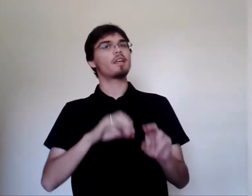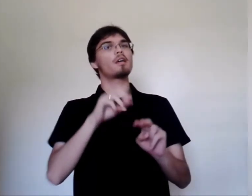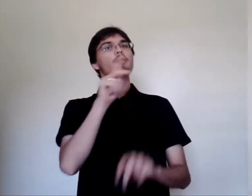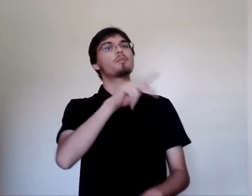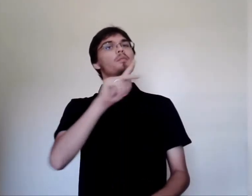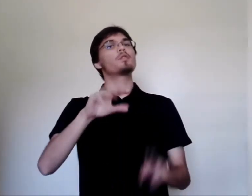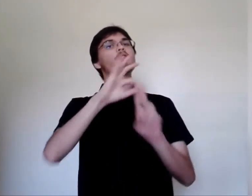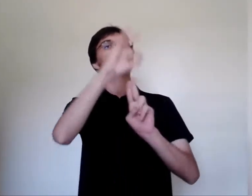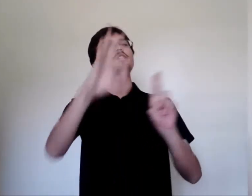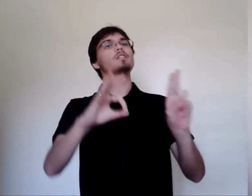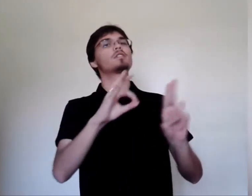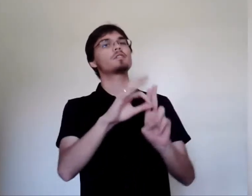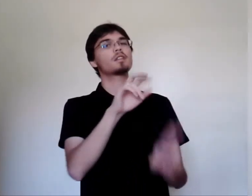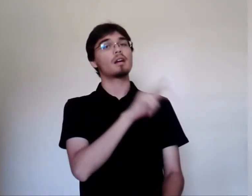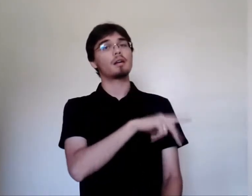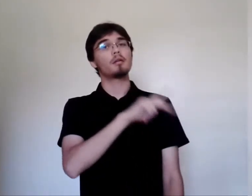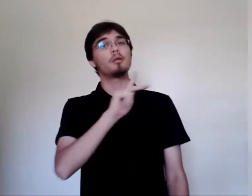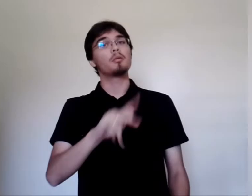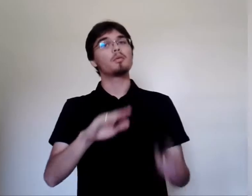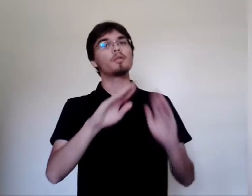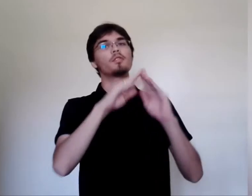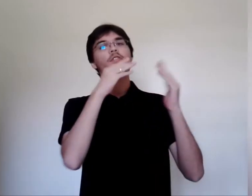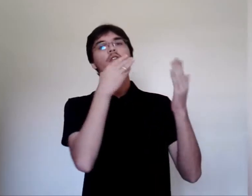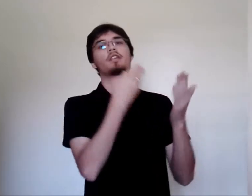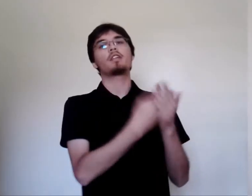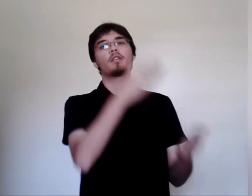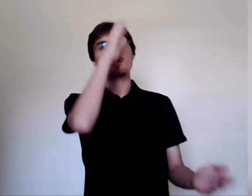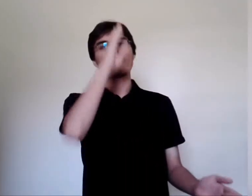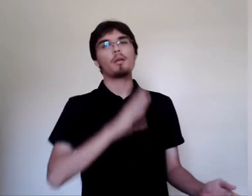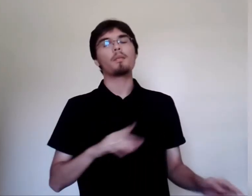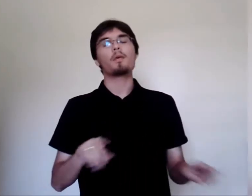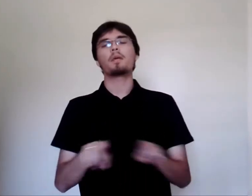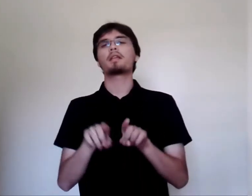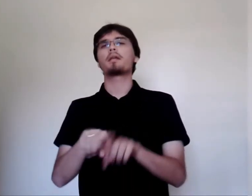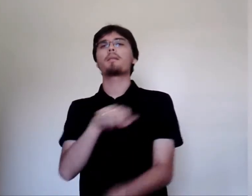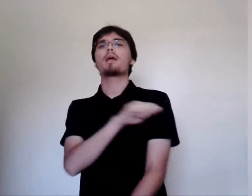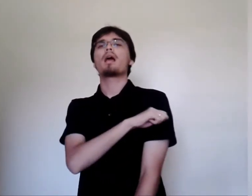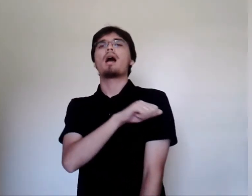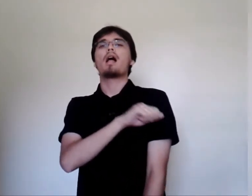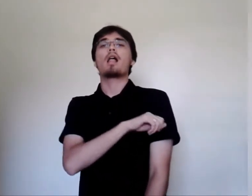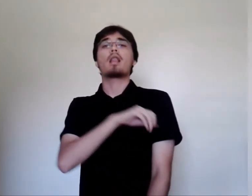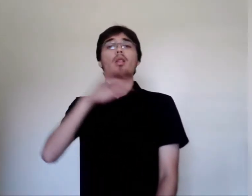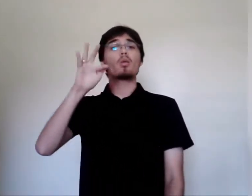equipe de docentes da UFSCar, professores da escola pública e licenciantes do curso,